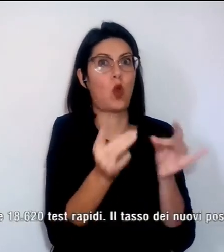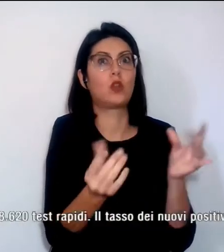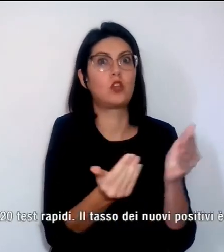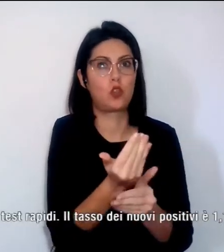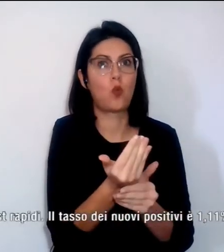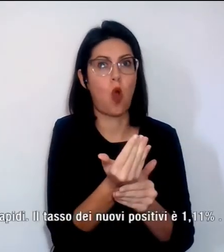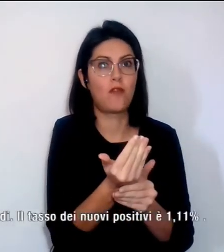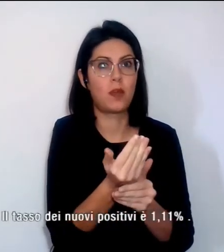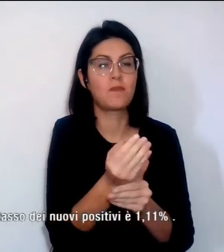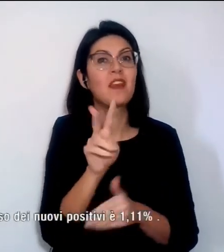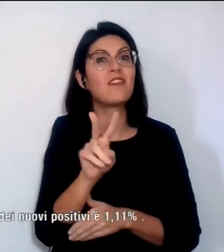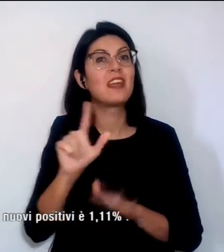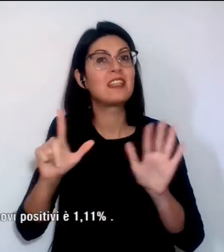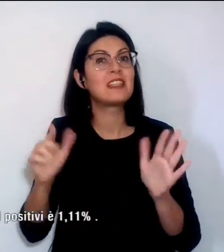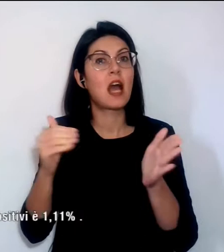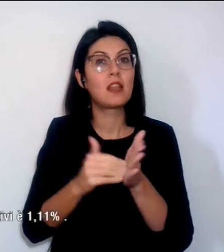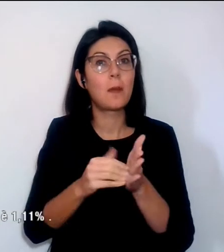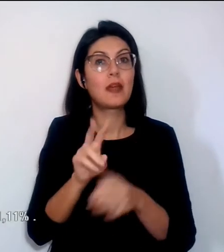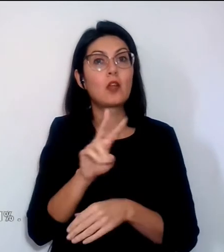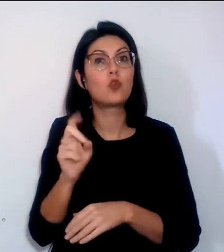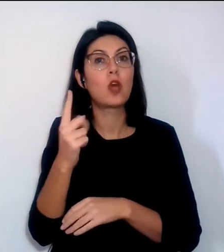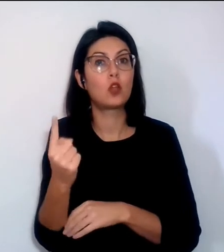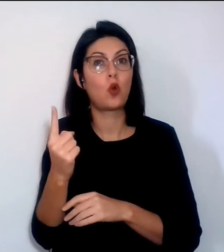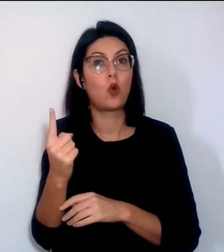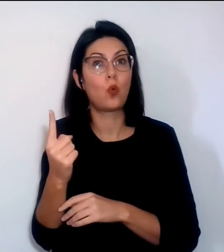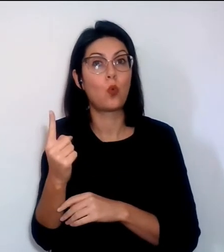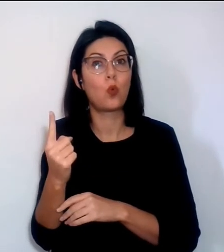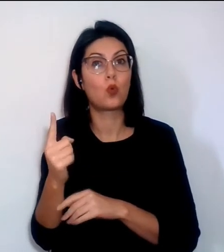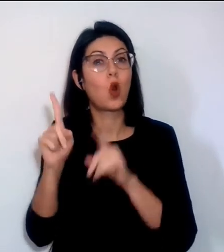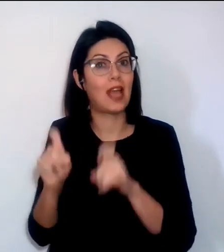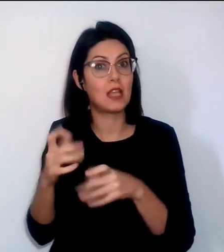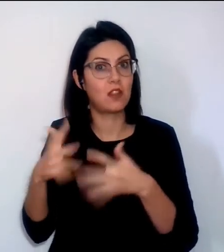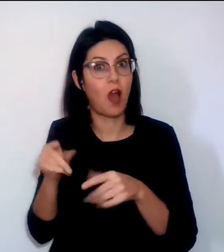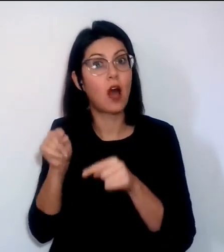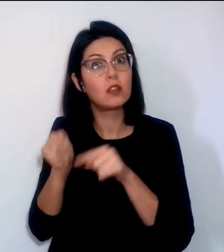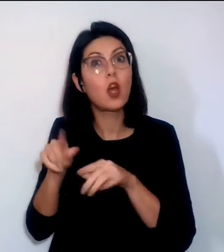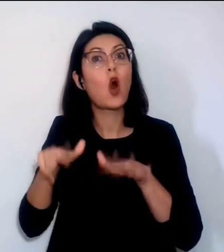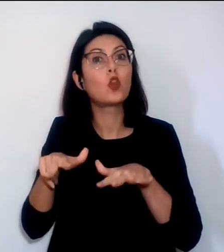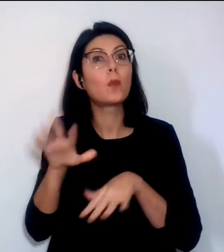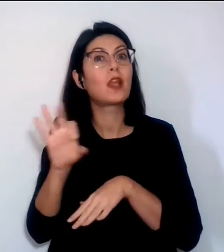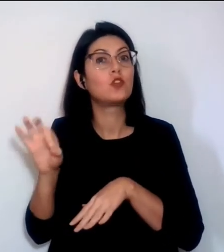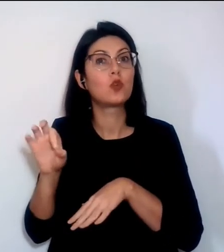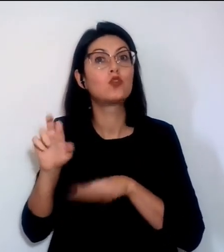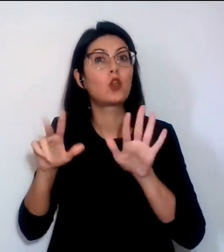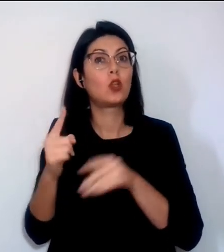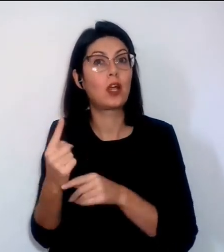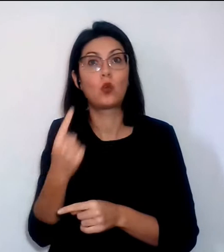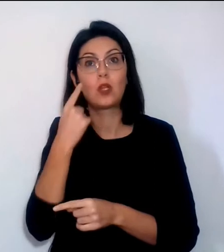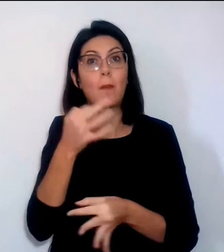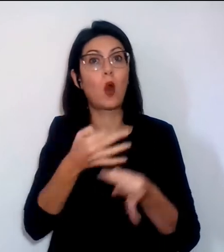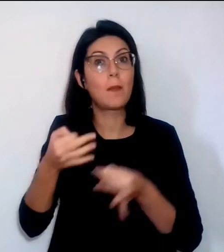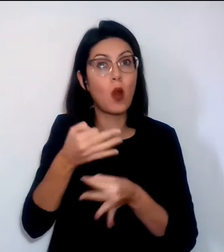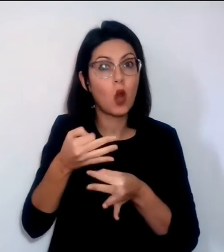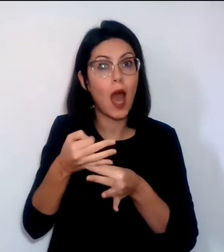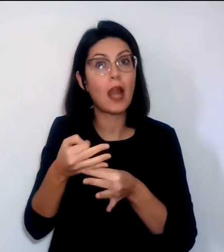27.201 test, di cui 8.581 tamponi molecolari e